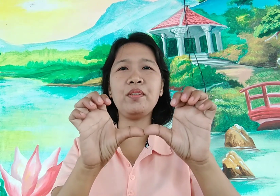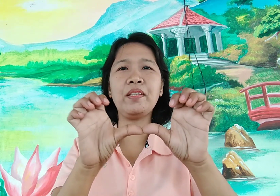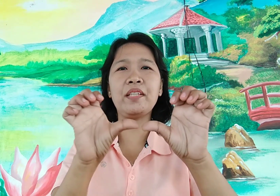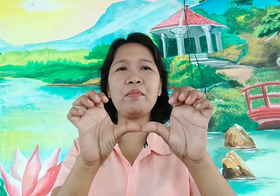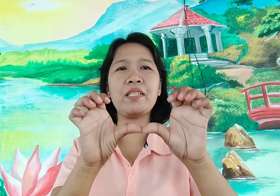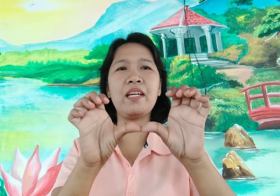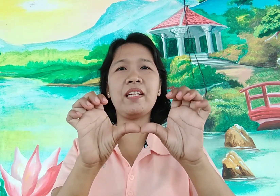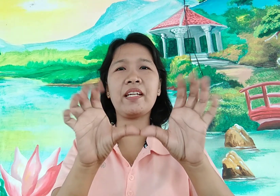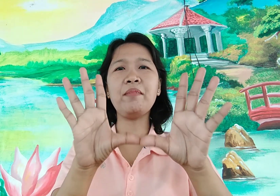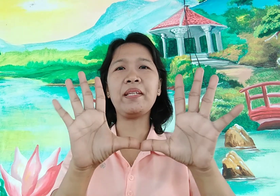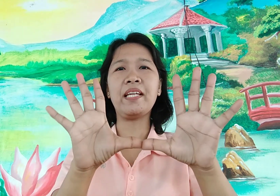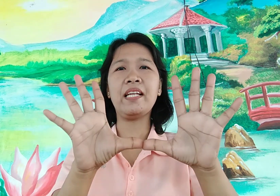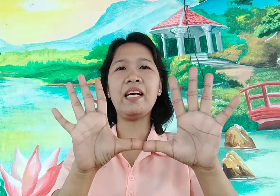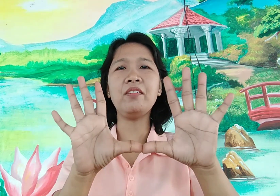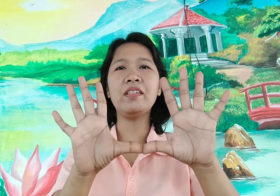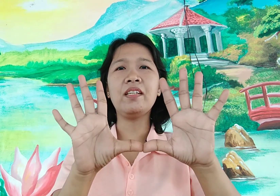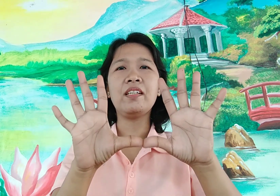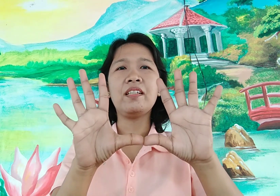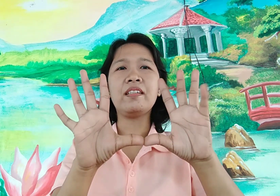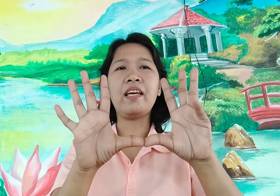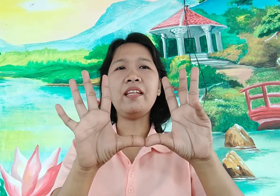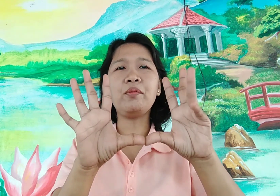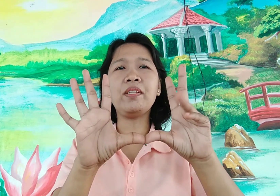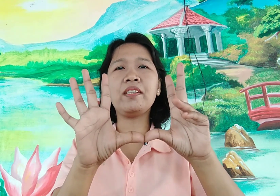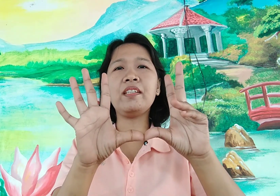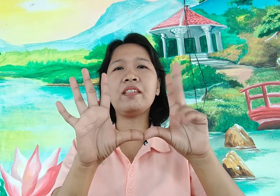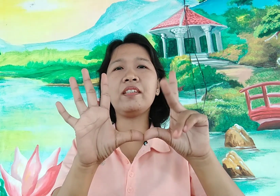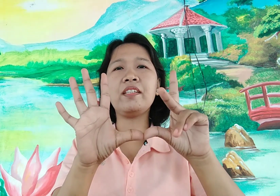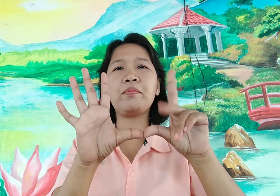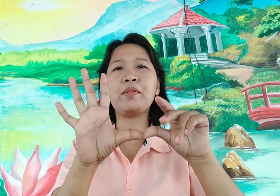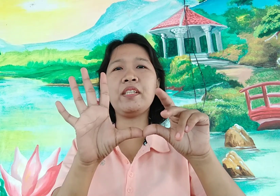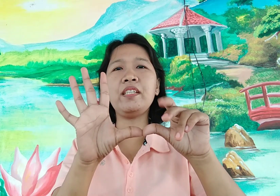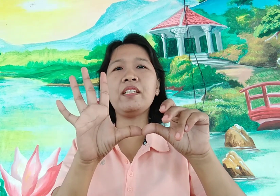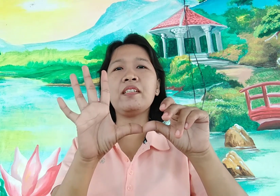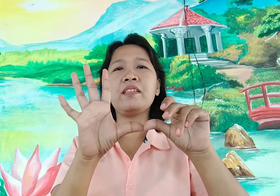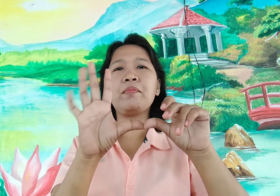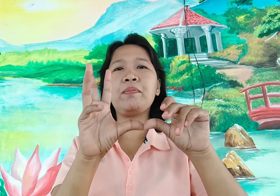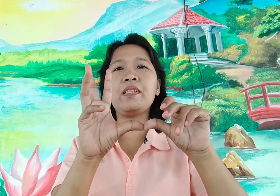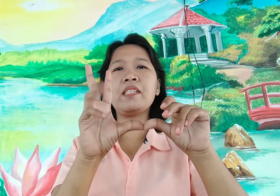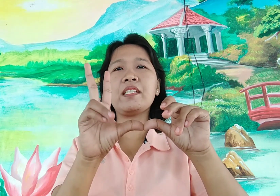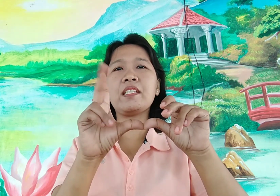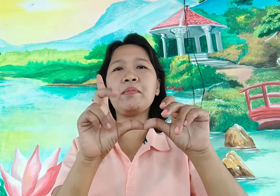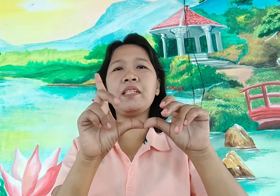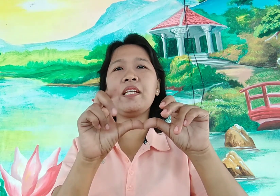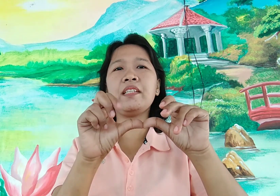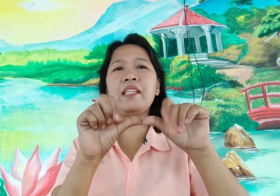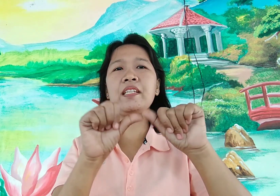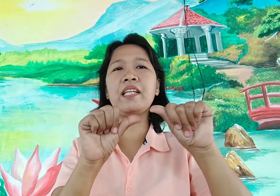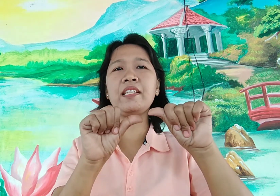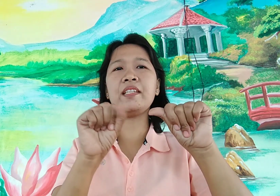yun 10 times 10 again, by 10 ang count 10, 20, 30, 40, 50, 60, 70, 80 90,